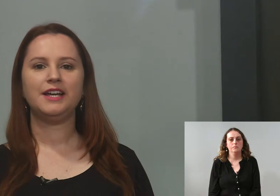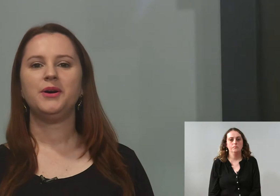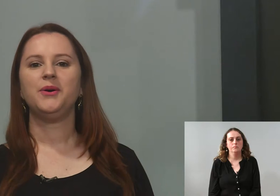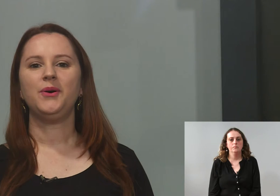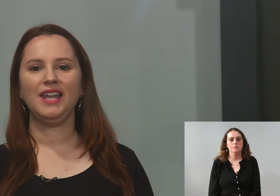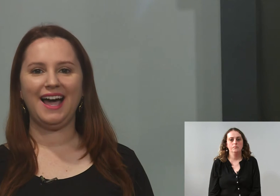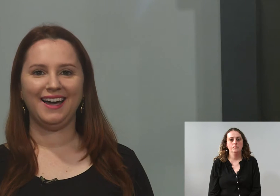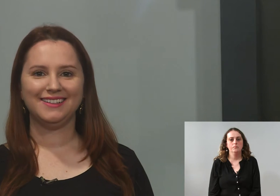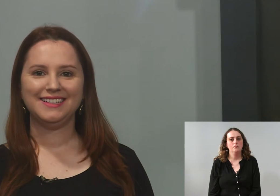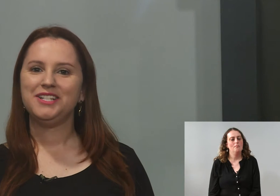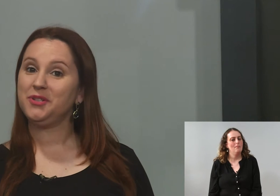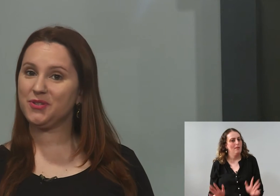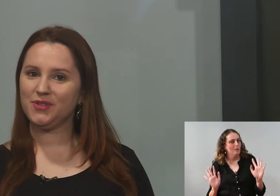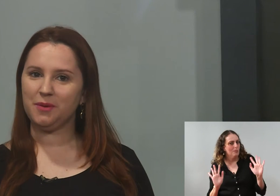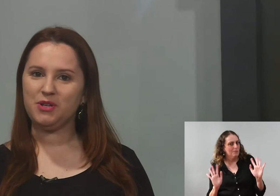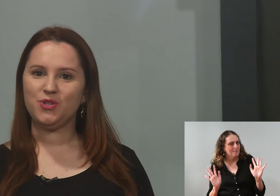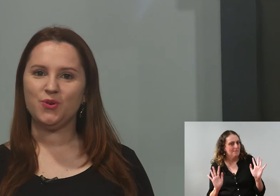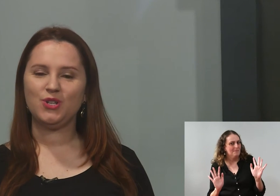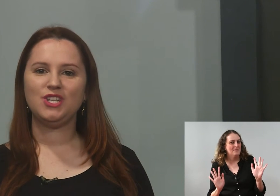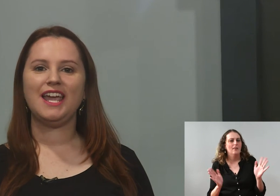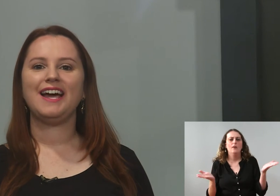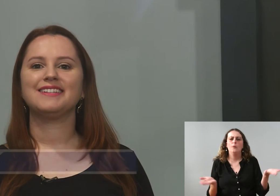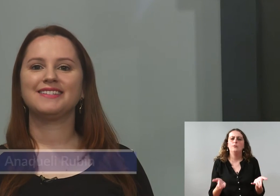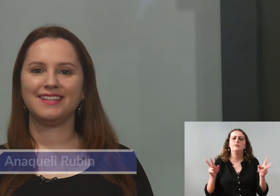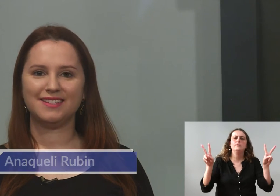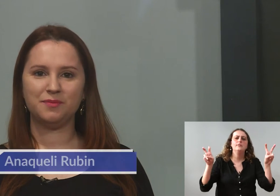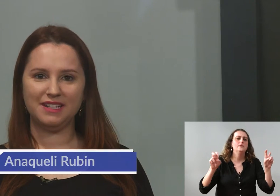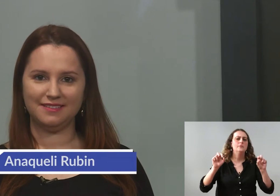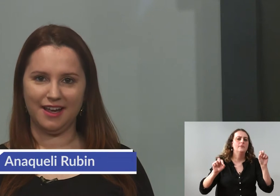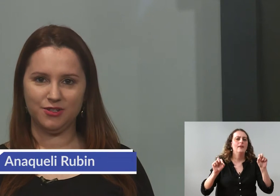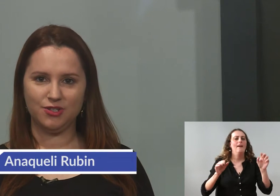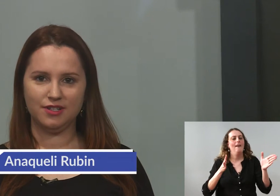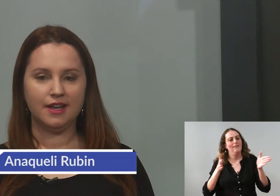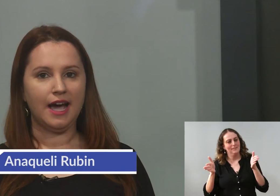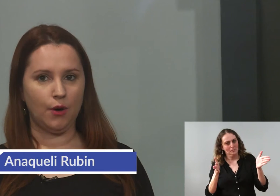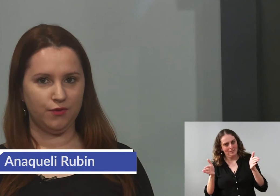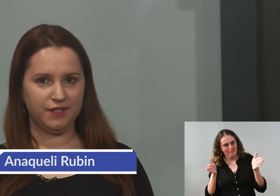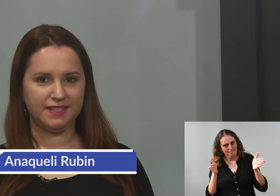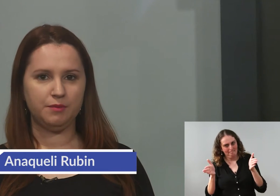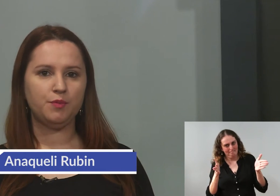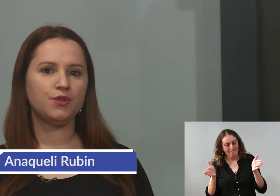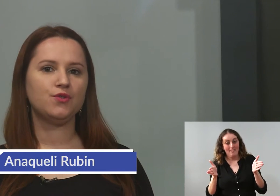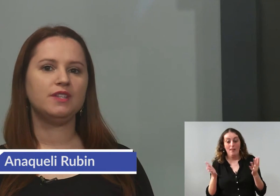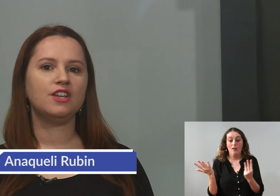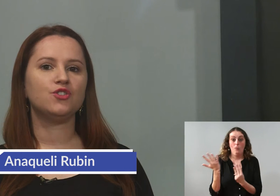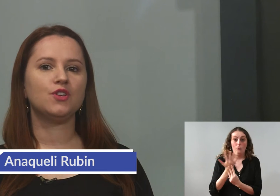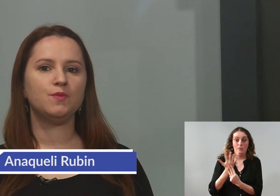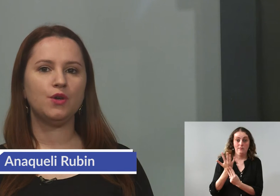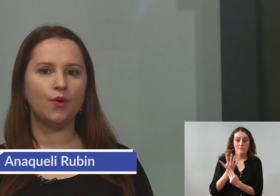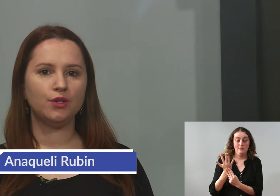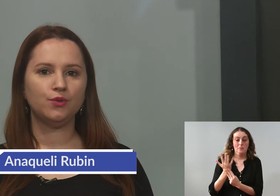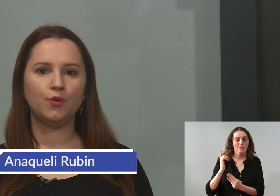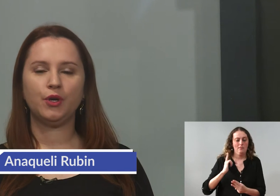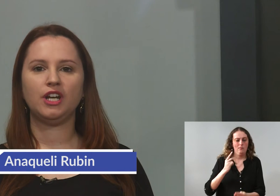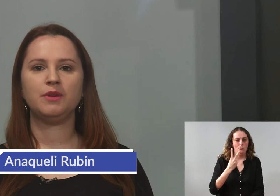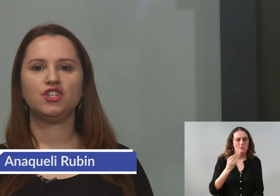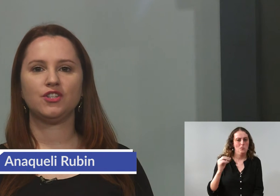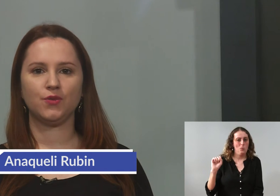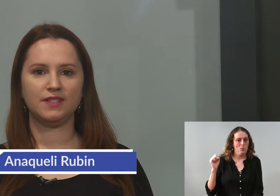Olá, nosso tema de hoje é acessibilidade. A UFSM possui desde 2008 o Programa de Ações